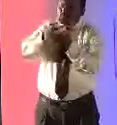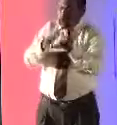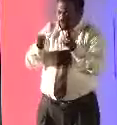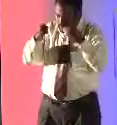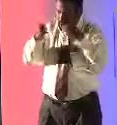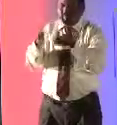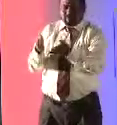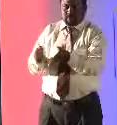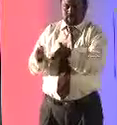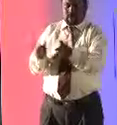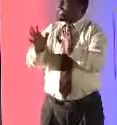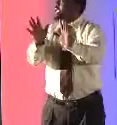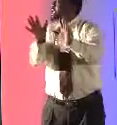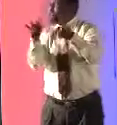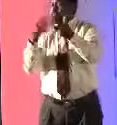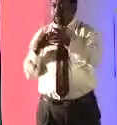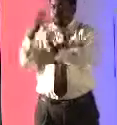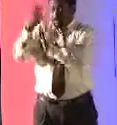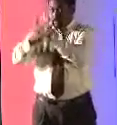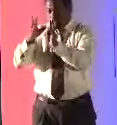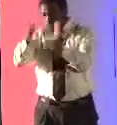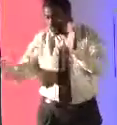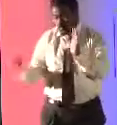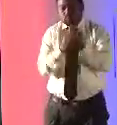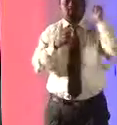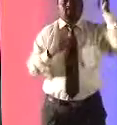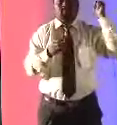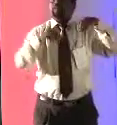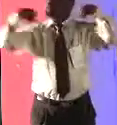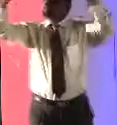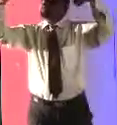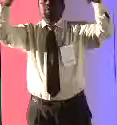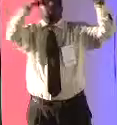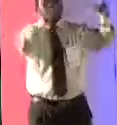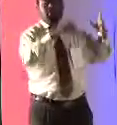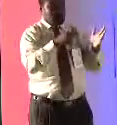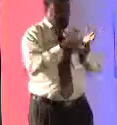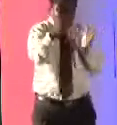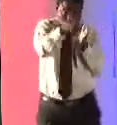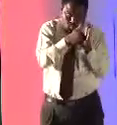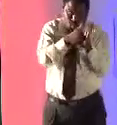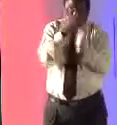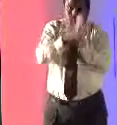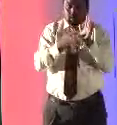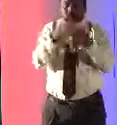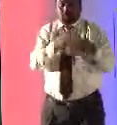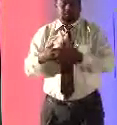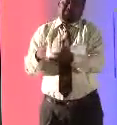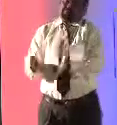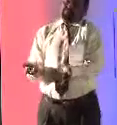وحسن لدينا نتطور الرملكات لإستخاب على القرارات المتحدة